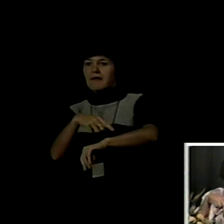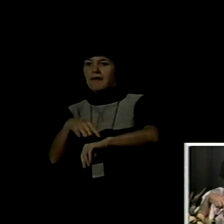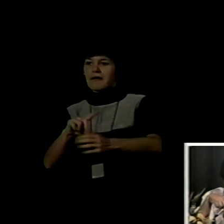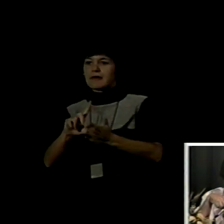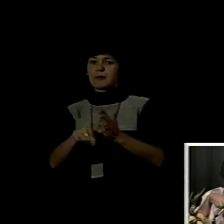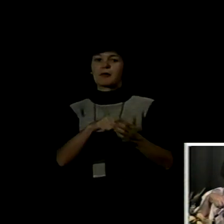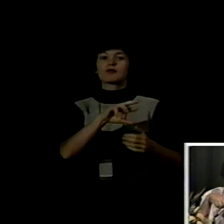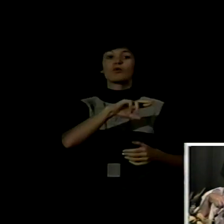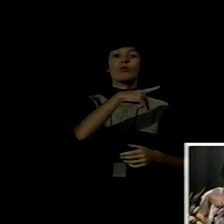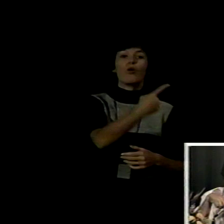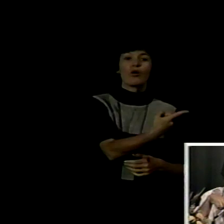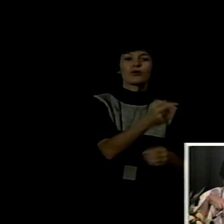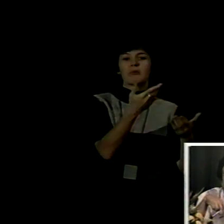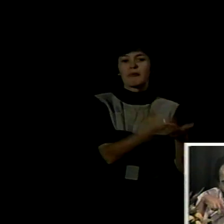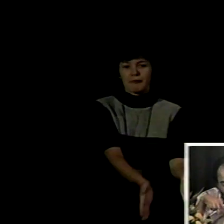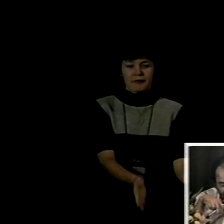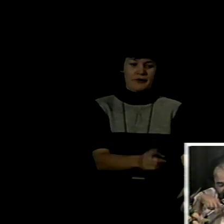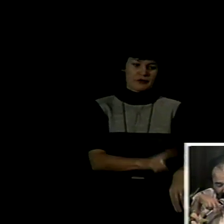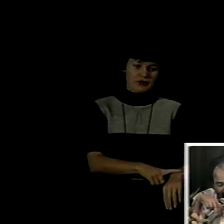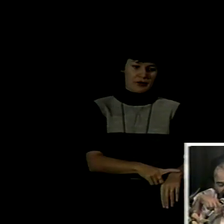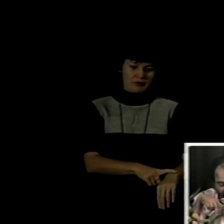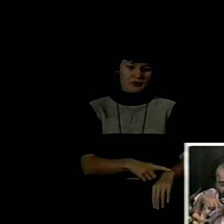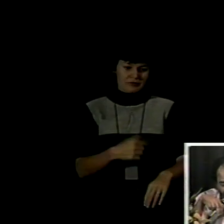Vamos a presentar, entonces, en primer lugar,